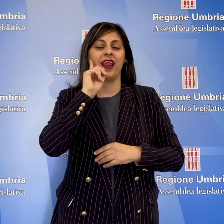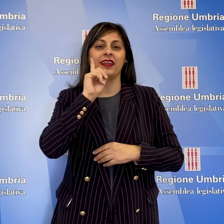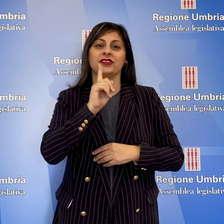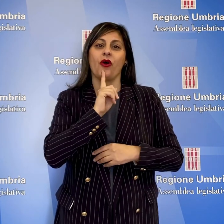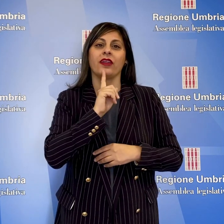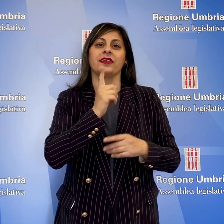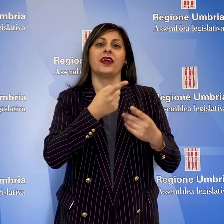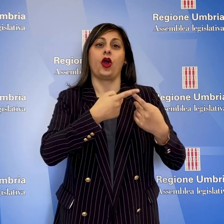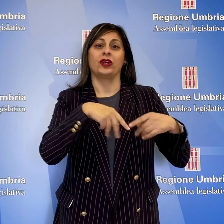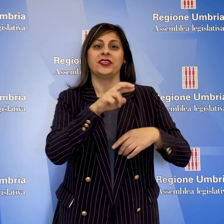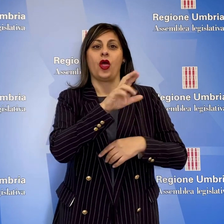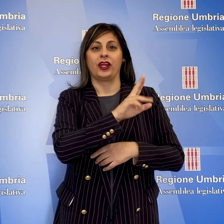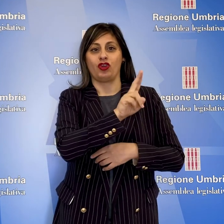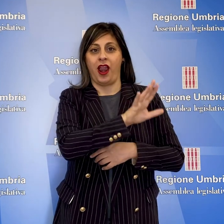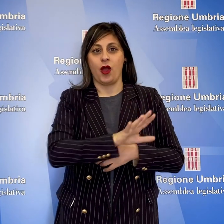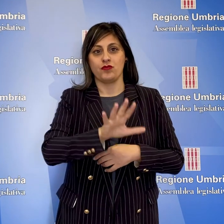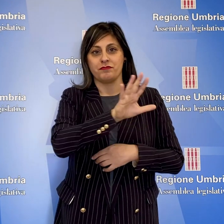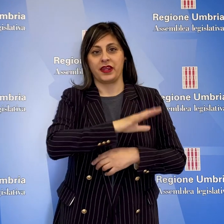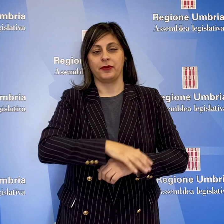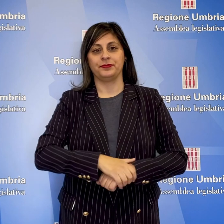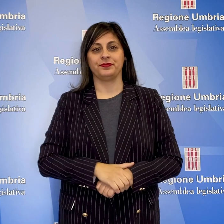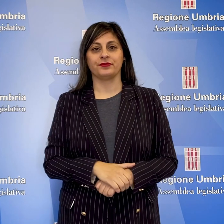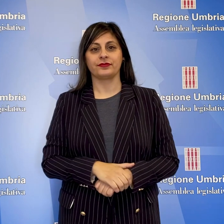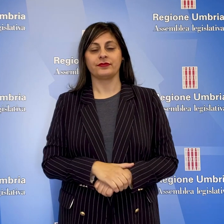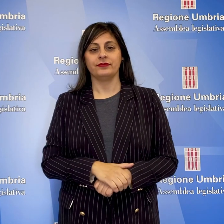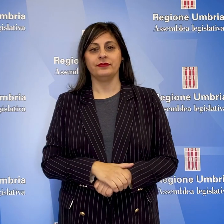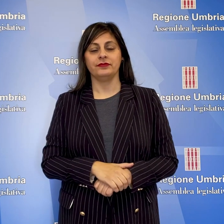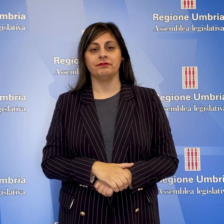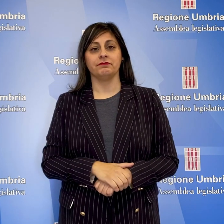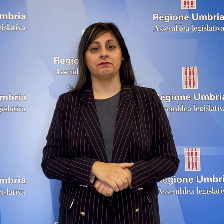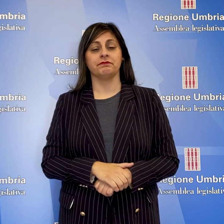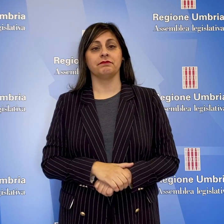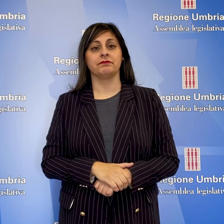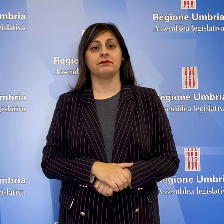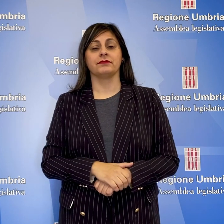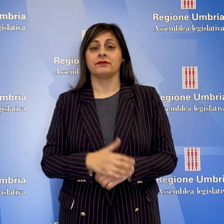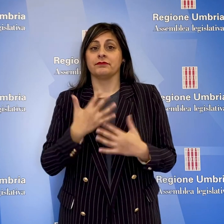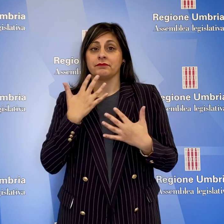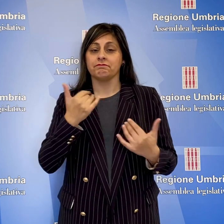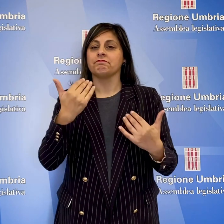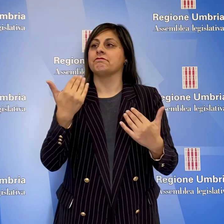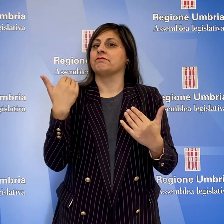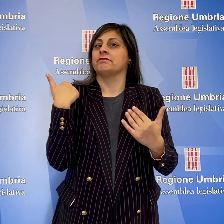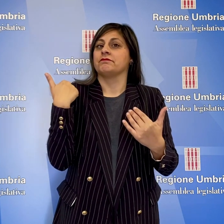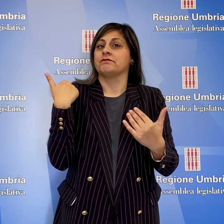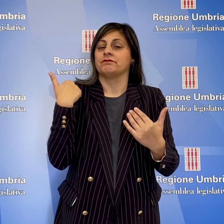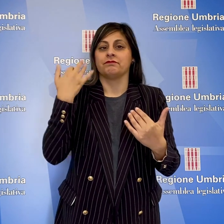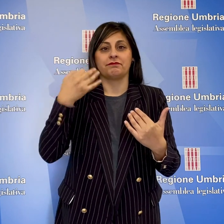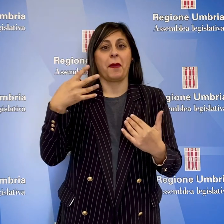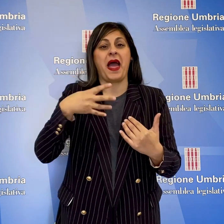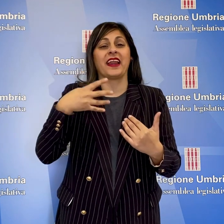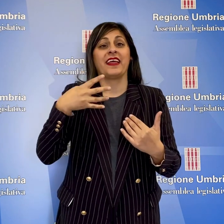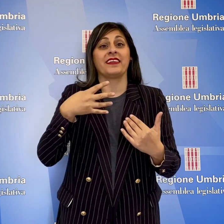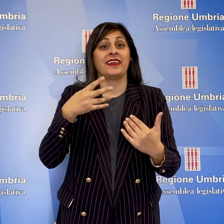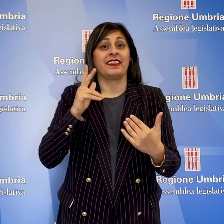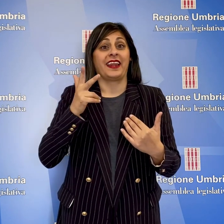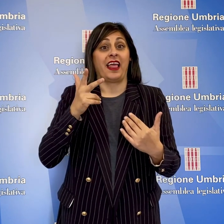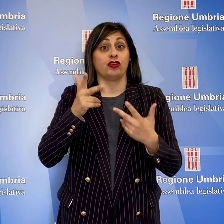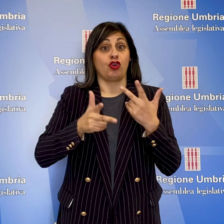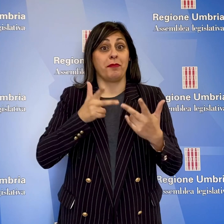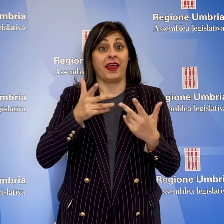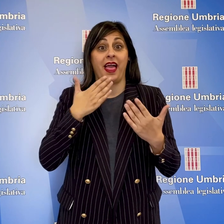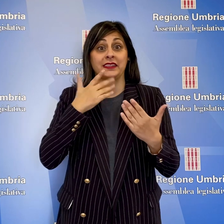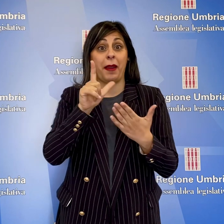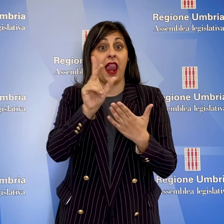e l'Ente Nazionale Sordi, Consiglio Regionale dell'Umbria. La seduta dell'Assemblea Legislativa, tenutasi martedì 13